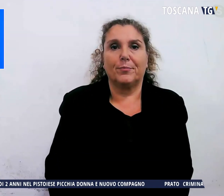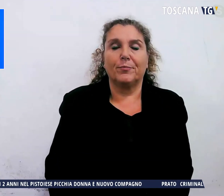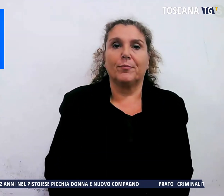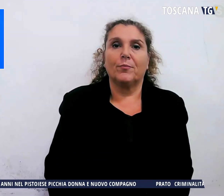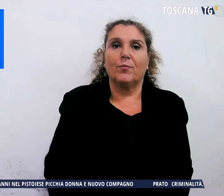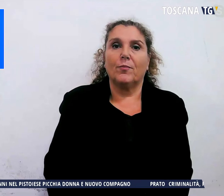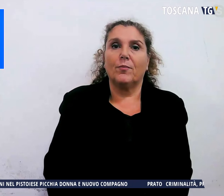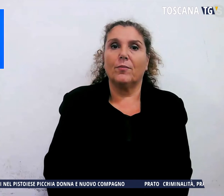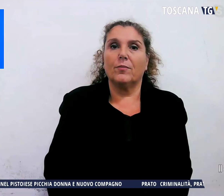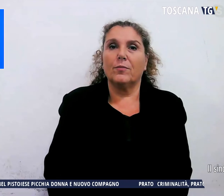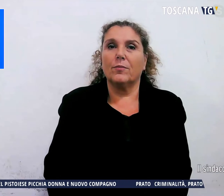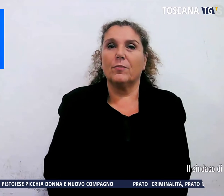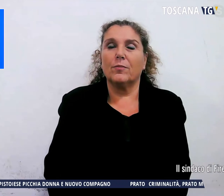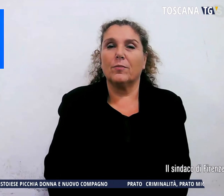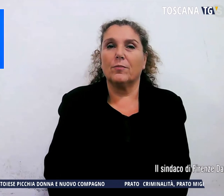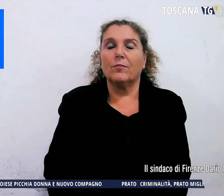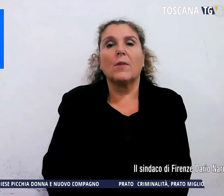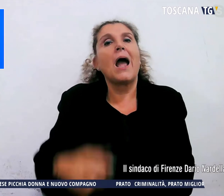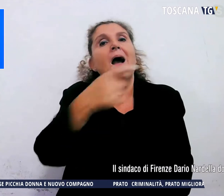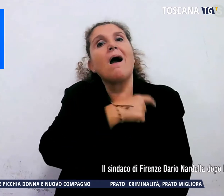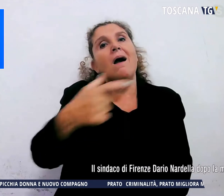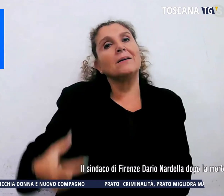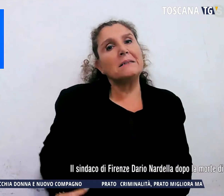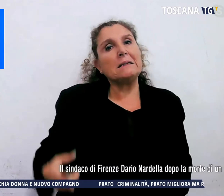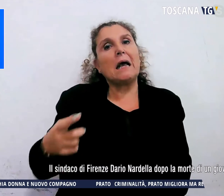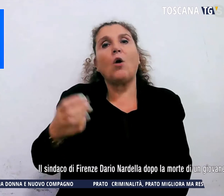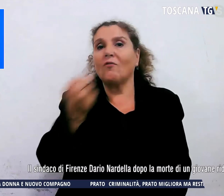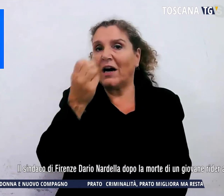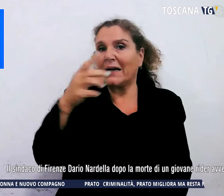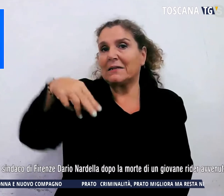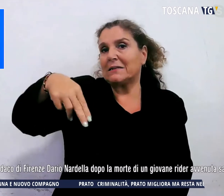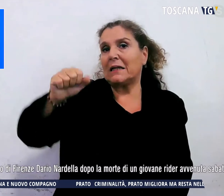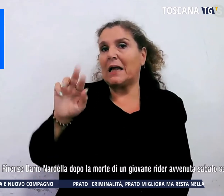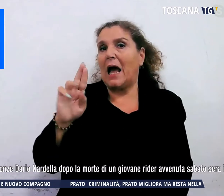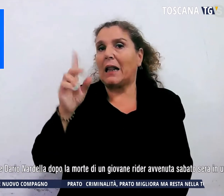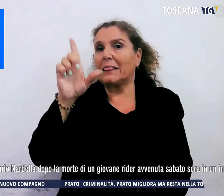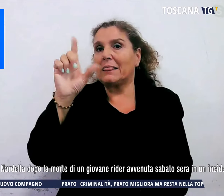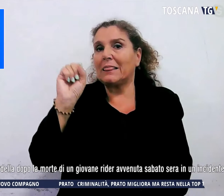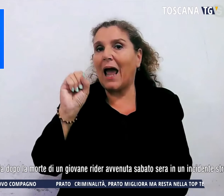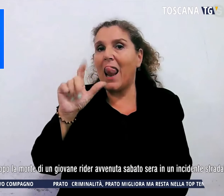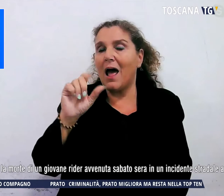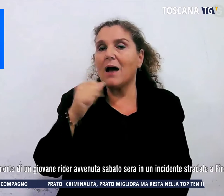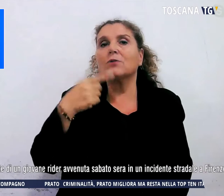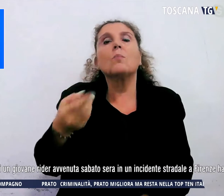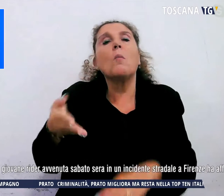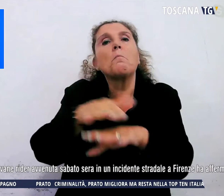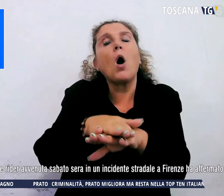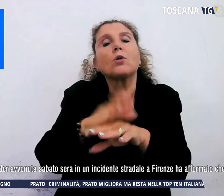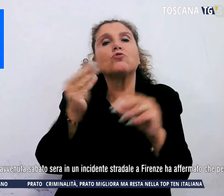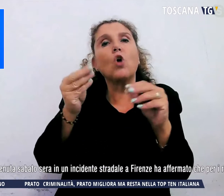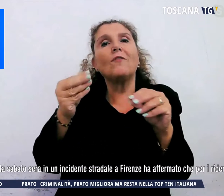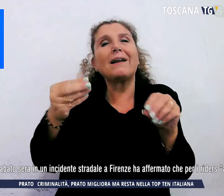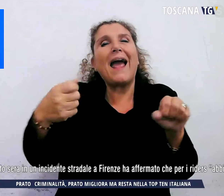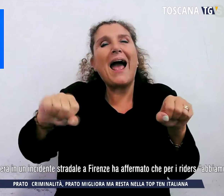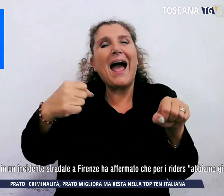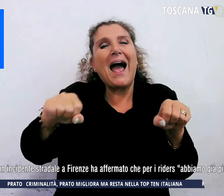Il sindaco di Firenze, Dario Nardella, dopo la morte di un giovane rider avvenuta